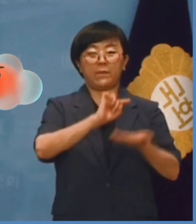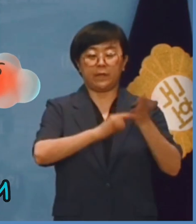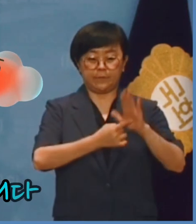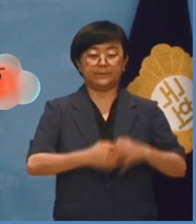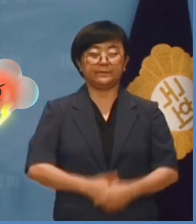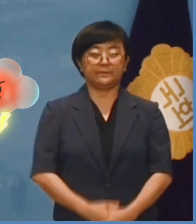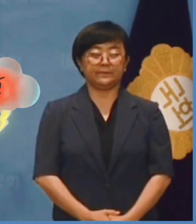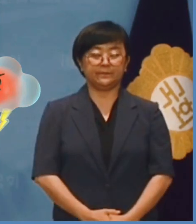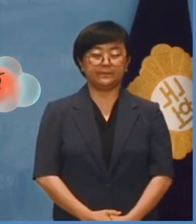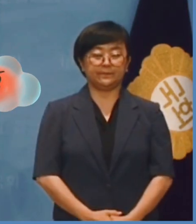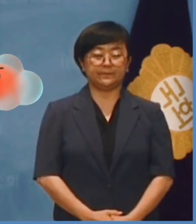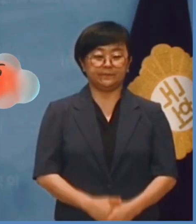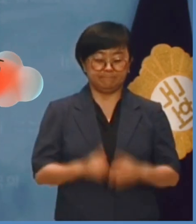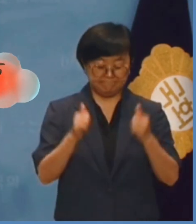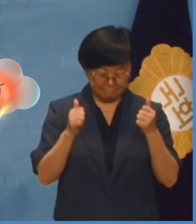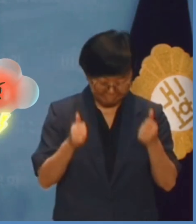밝힐 것입니다. 김홍일